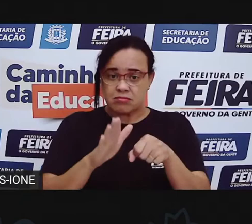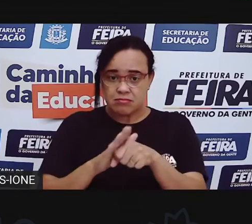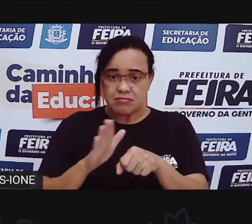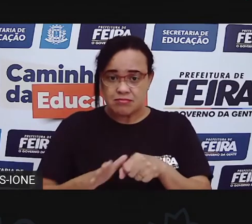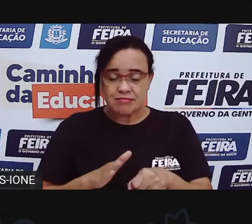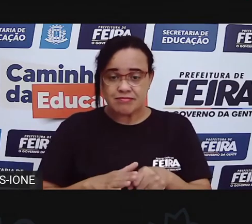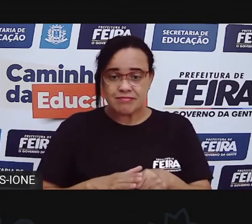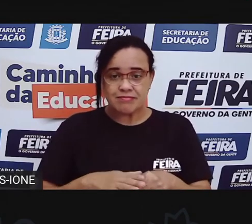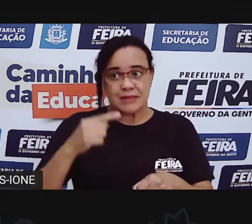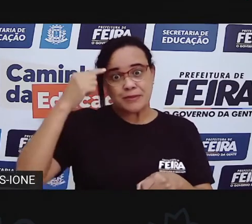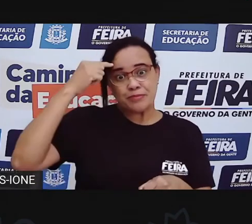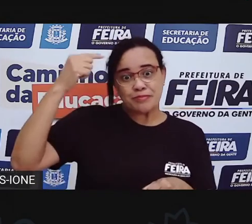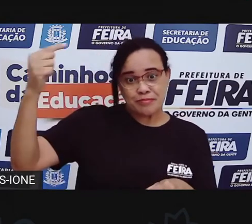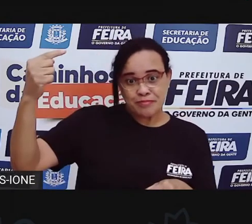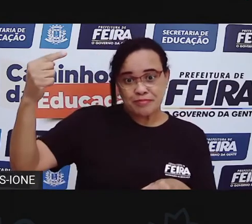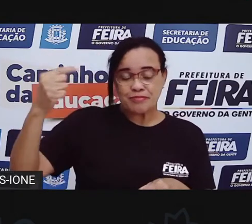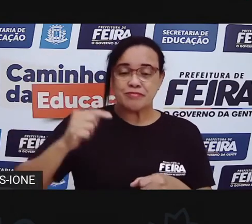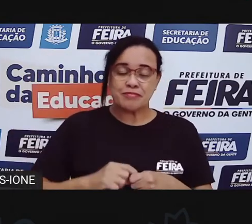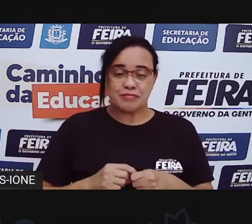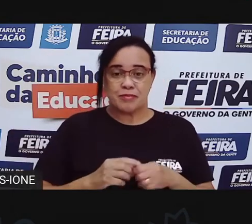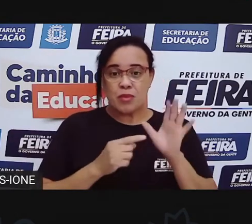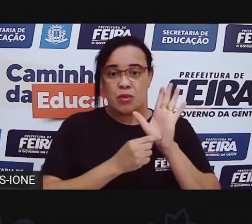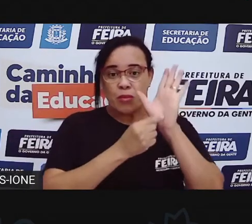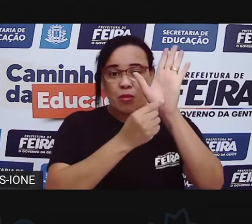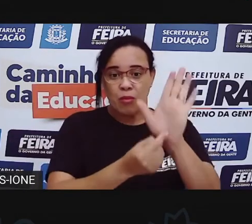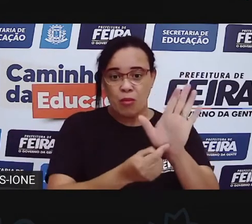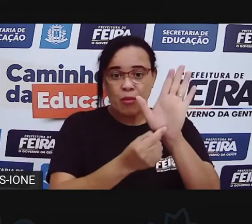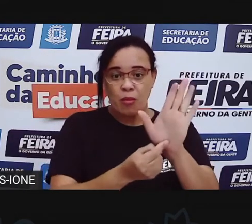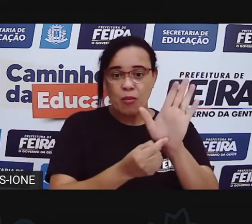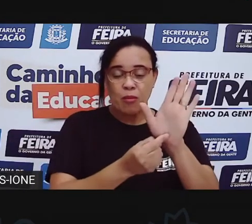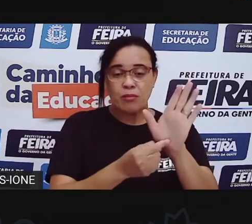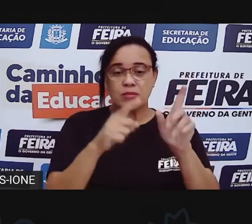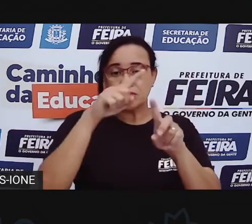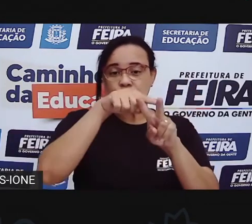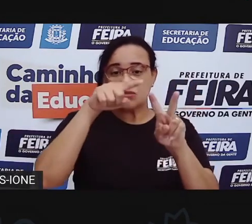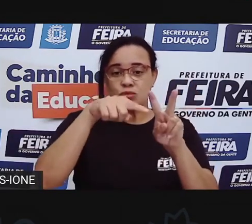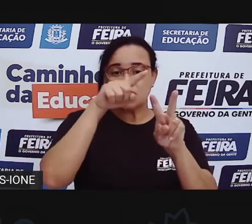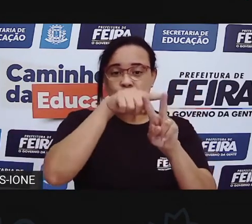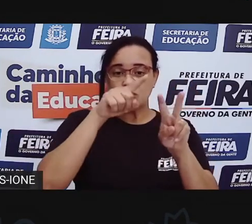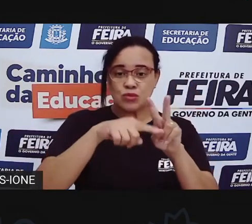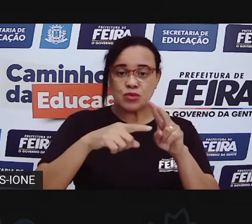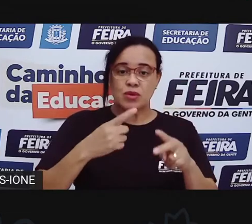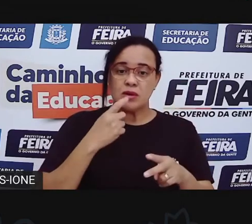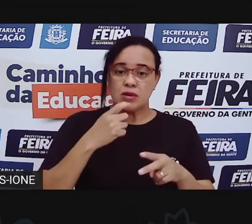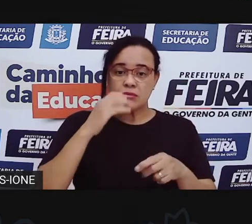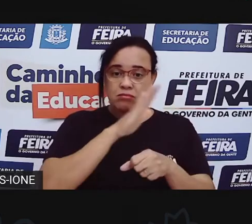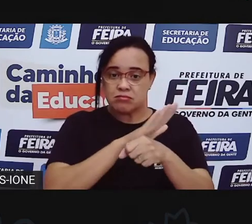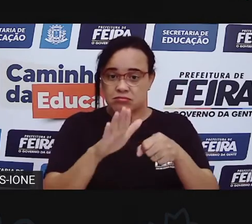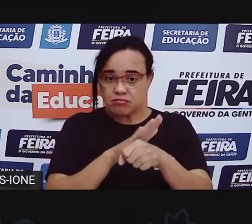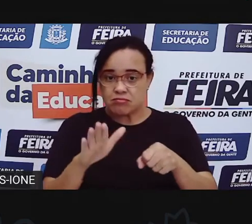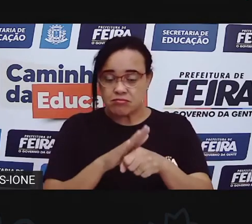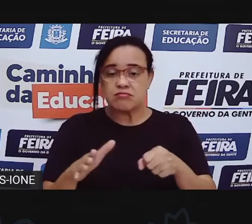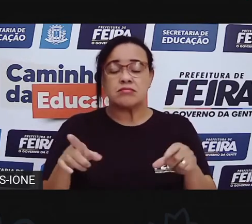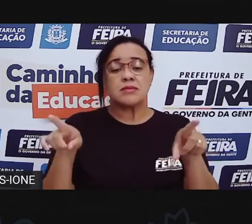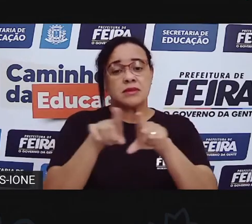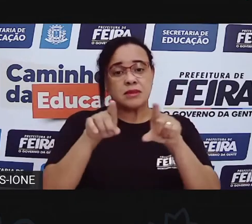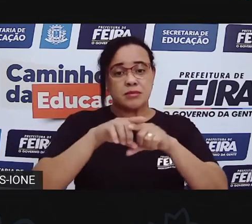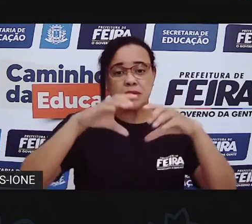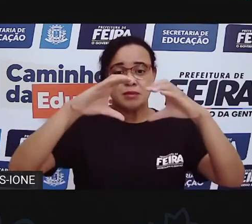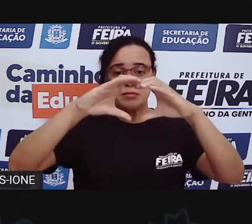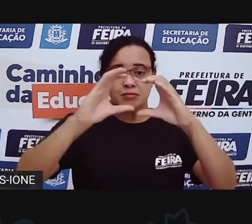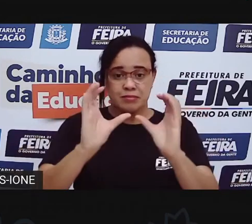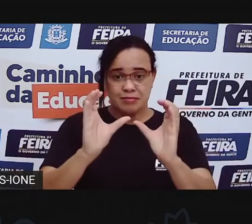eu tive uma ideia. Que tal eu mostrar para vocês o tomate e o caqui? Vamos lá? Ah, vamos lá.